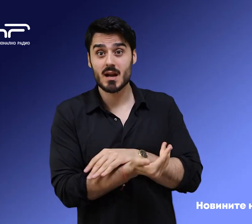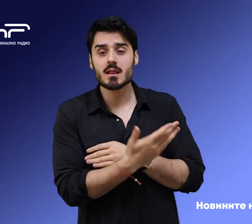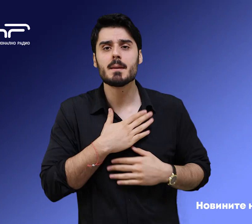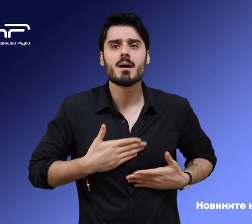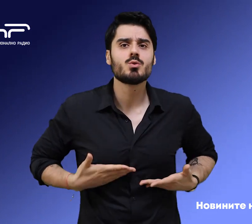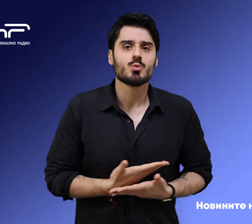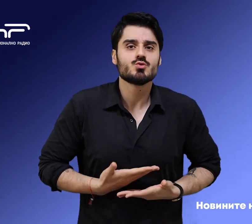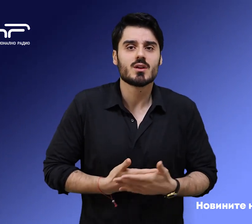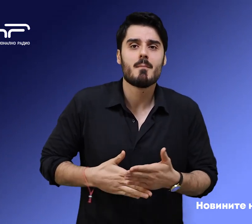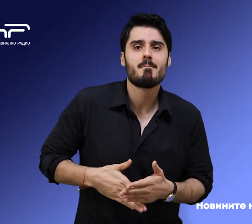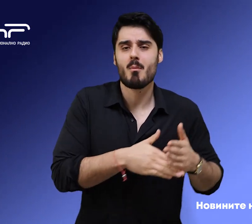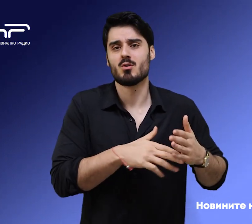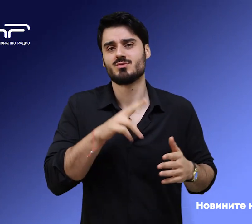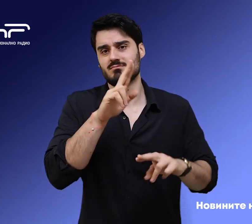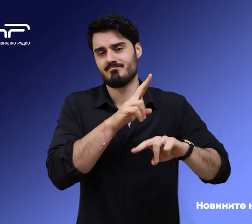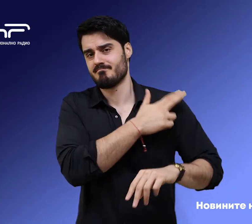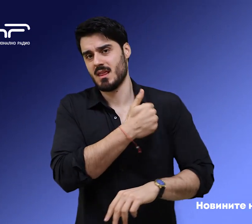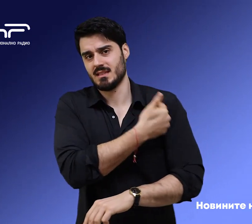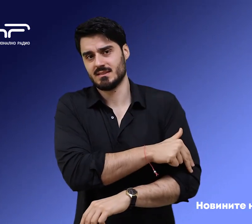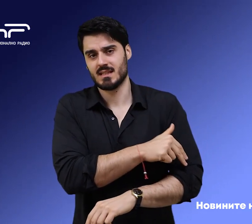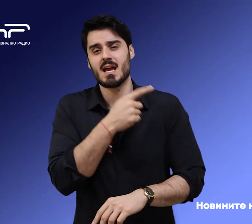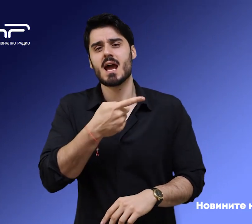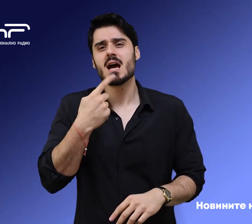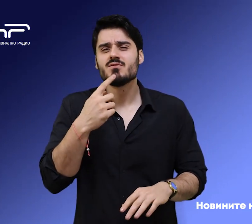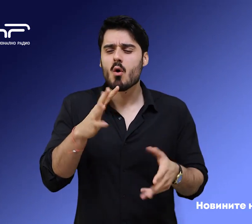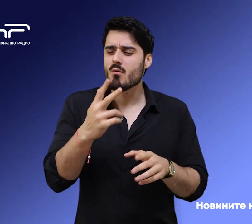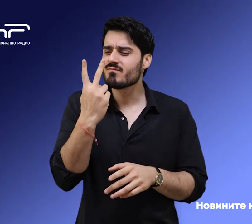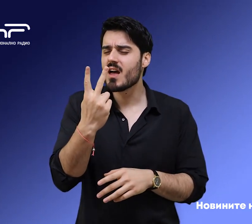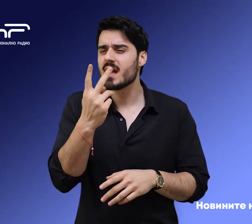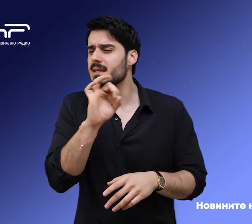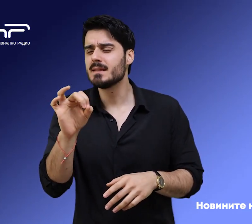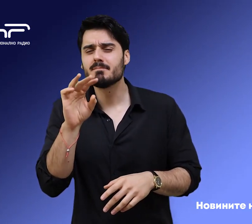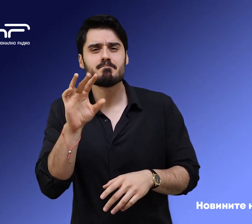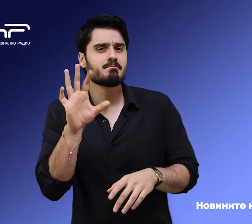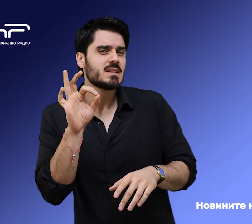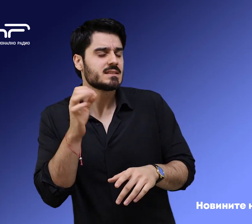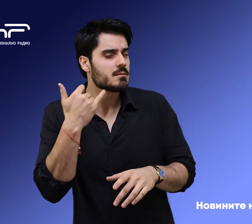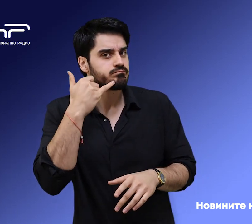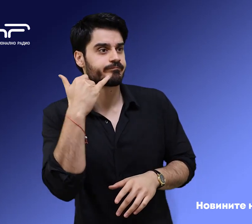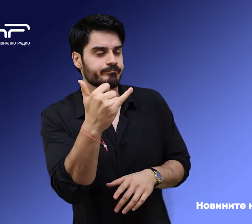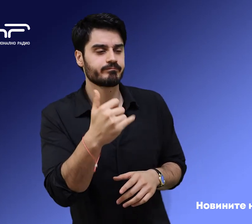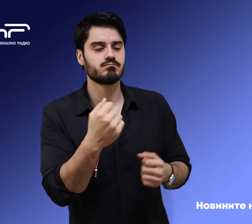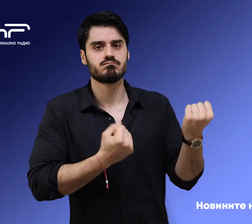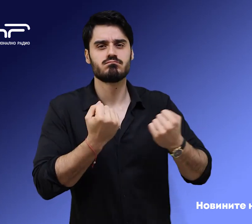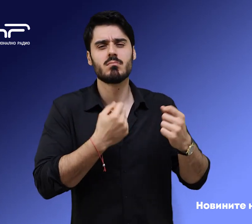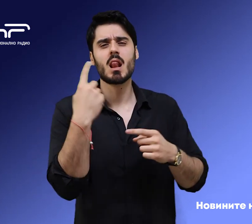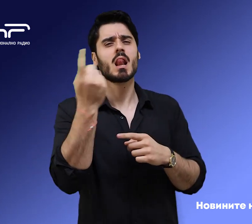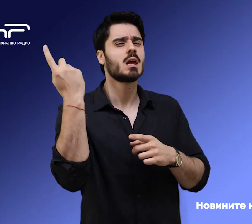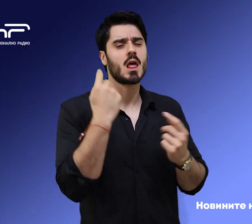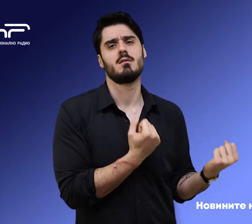нуждали от медицинска помощ. Сигналът в спешна помощ е подаден около 3.50 тази сутрин. Мигрантите са извозени с линейки в няколко столични